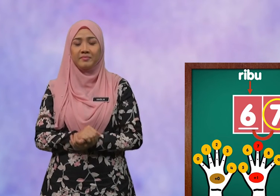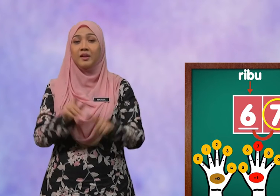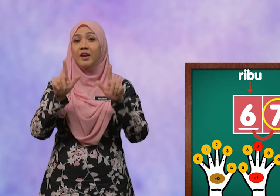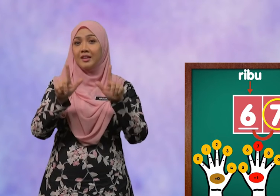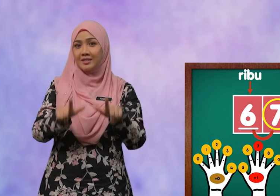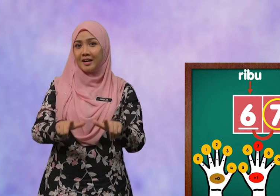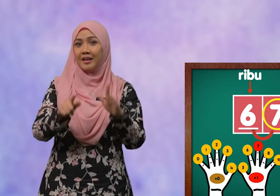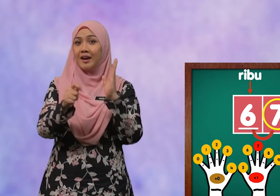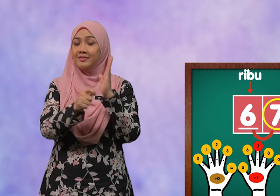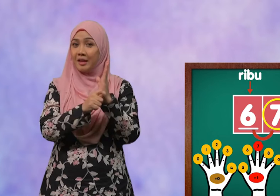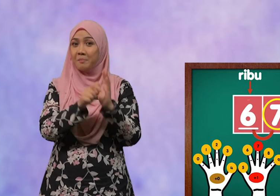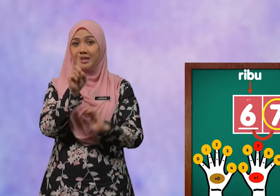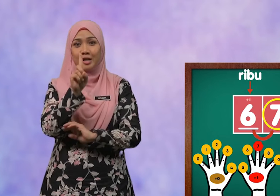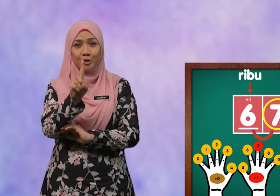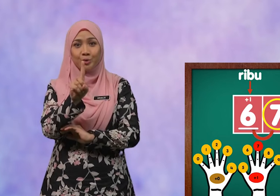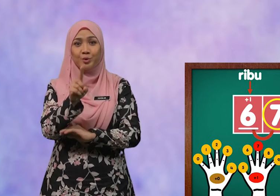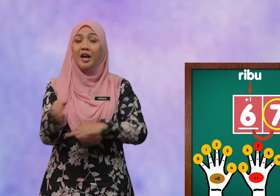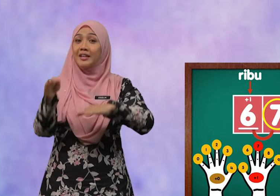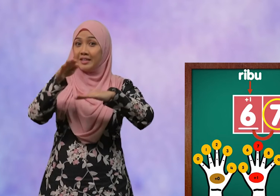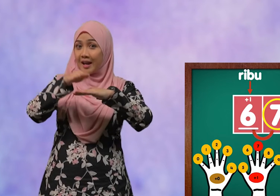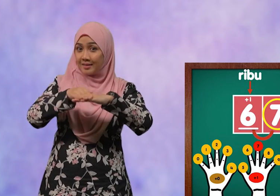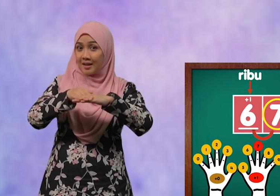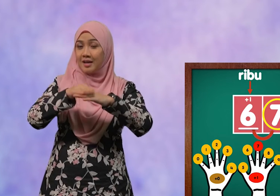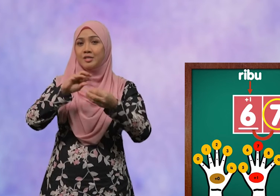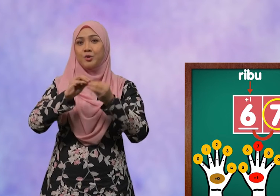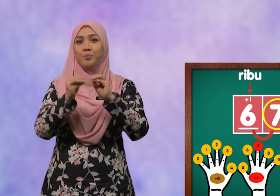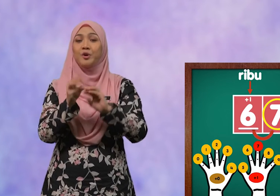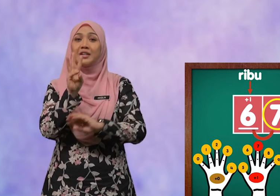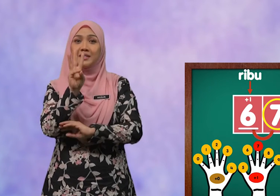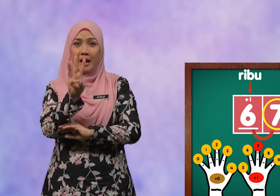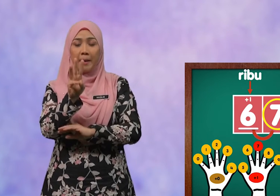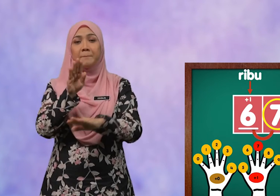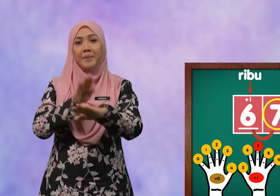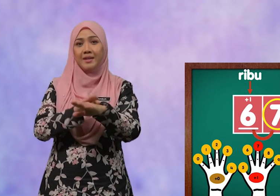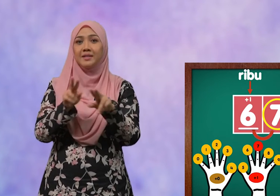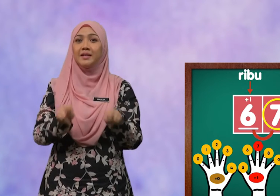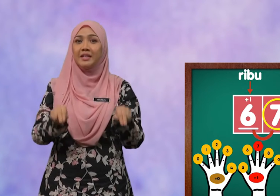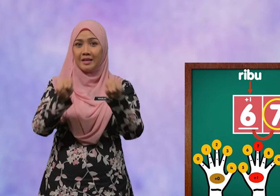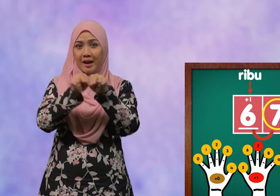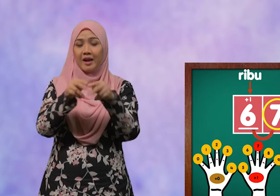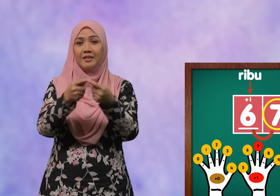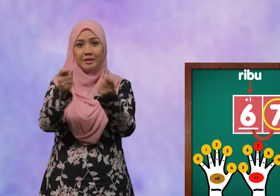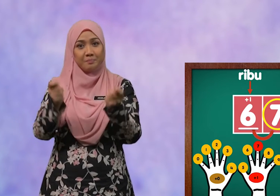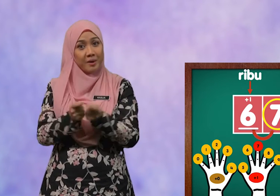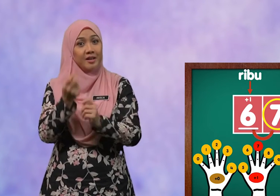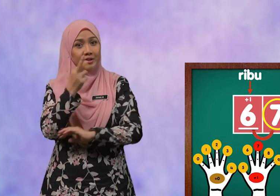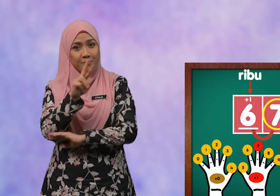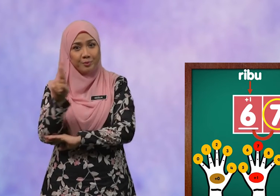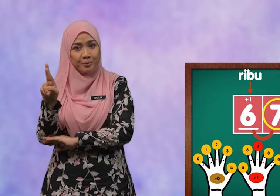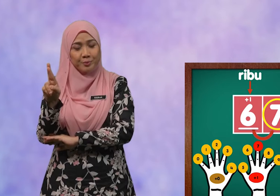Letakkan tambah 1 di atas nombor 6 pada nilai tempat ribu